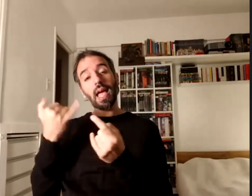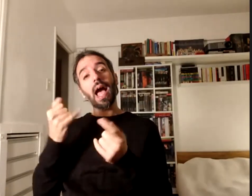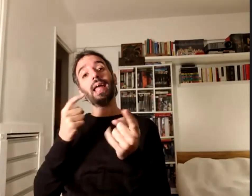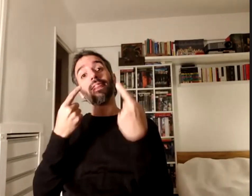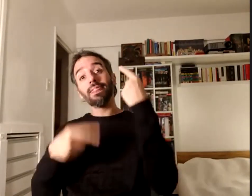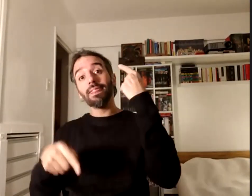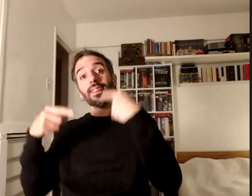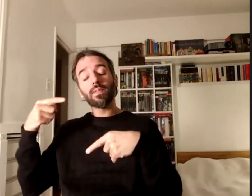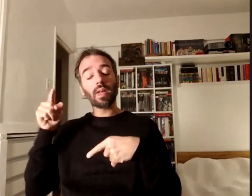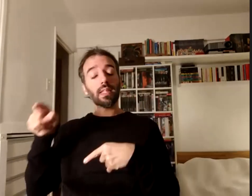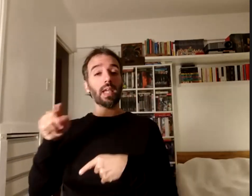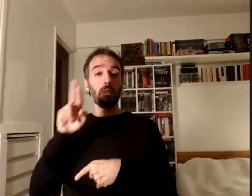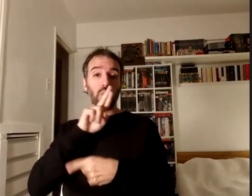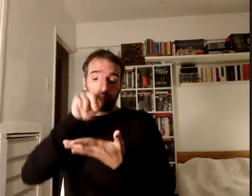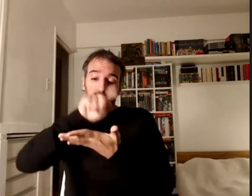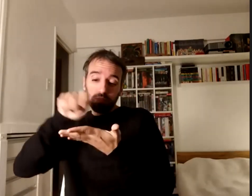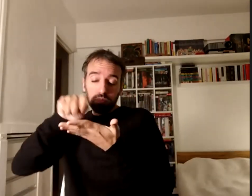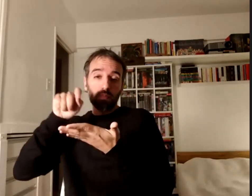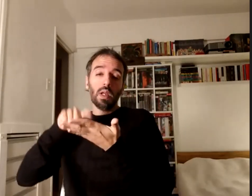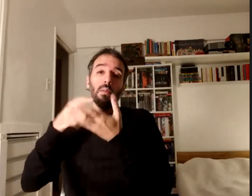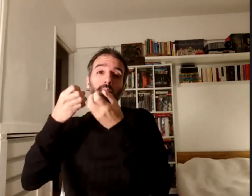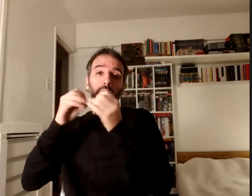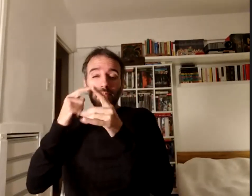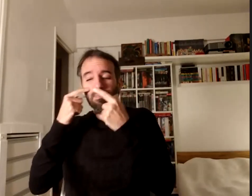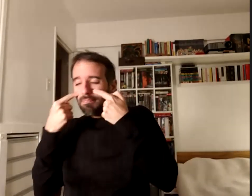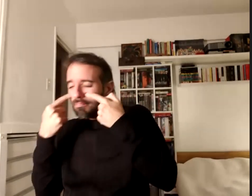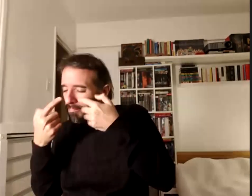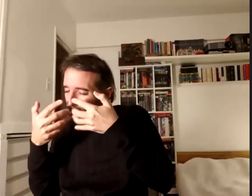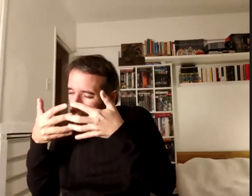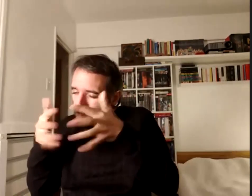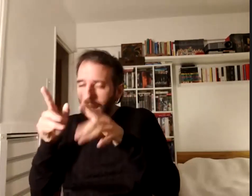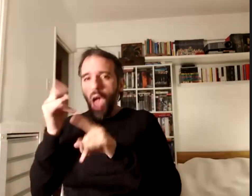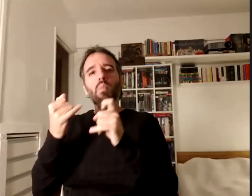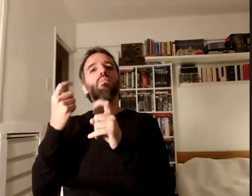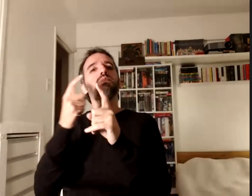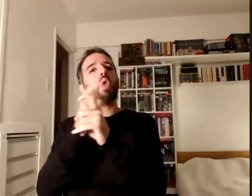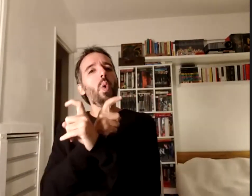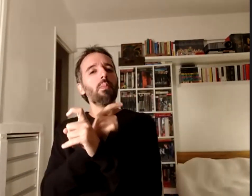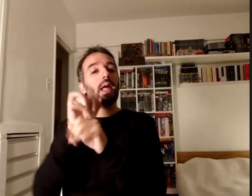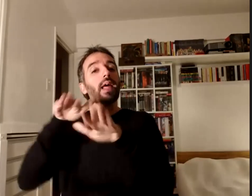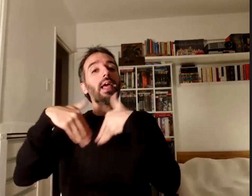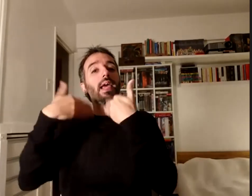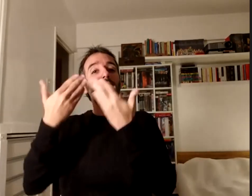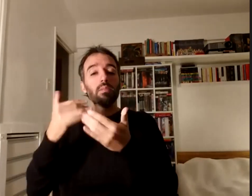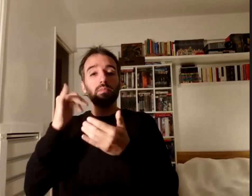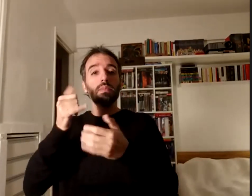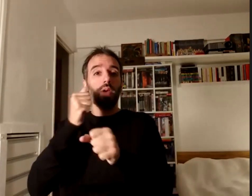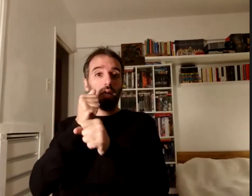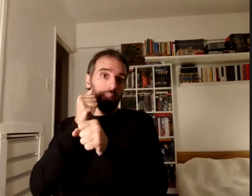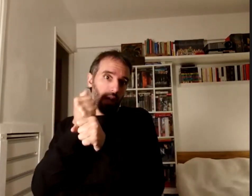empezaba a dejar entrever algún problema que después iba a trabajarse por supuesto de una manera mucho más